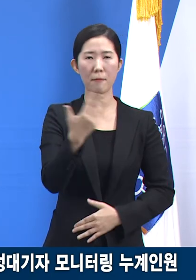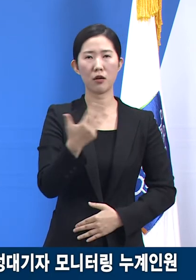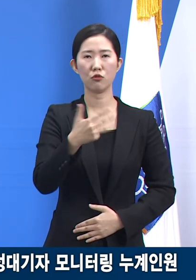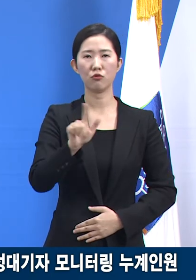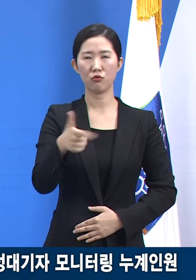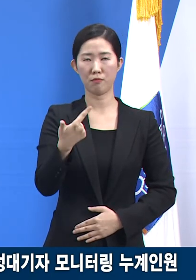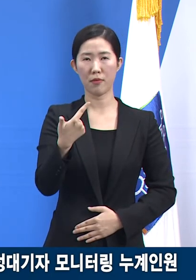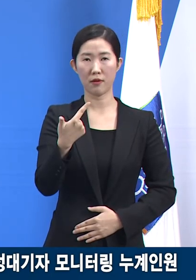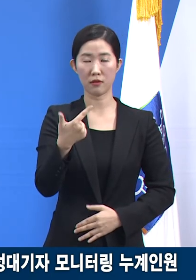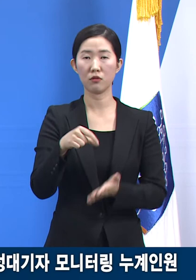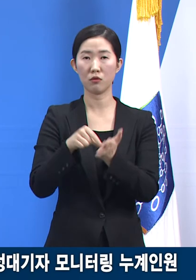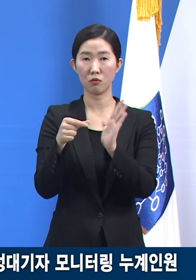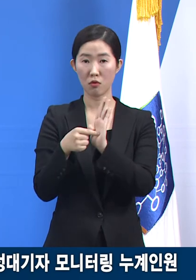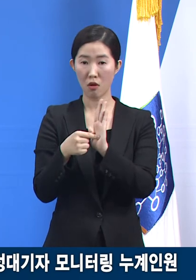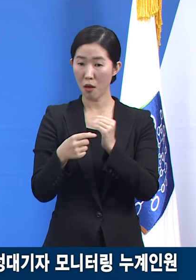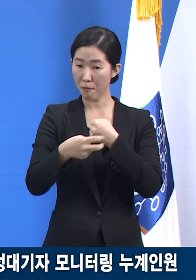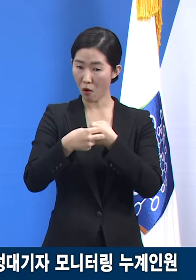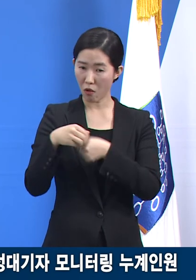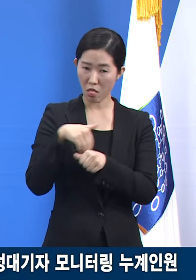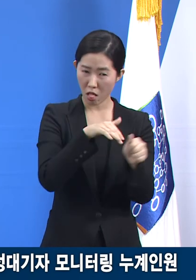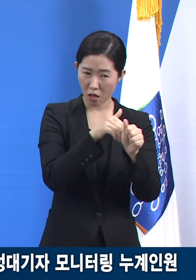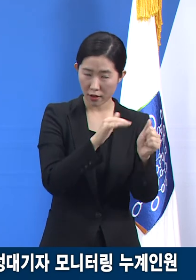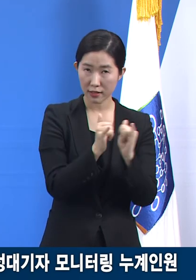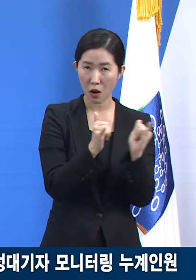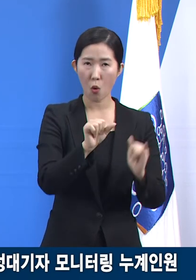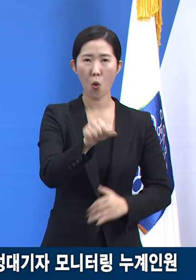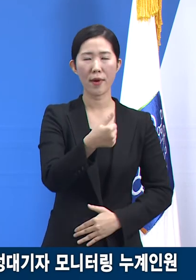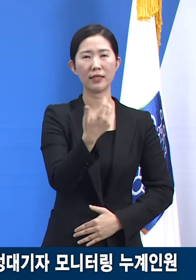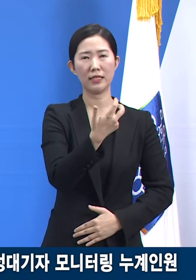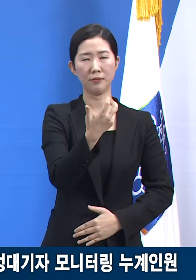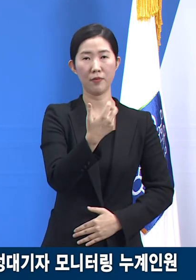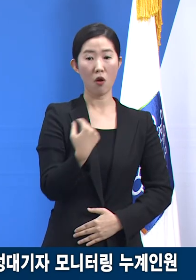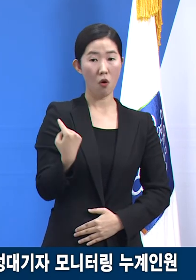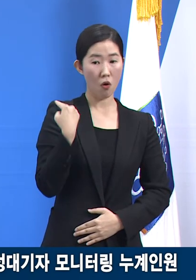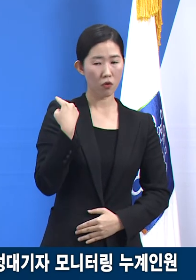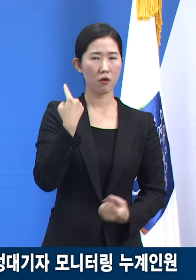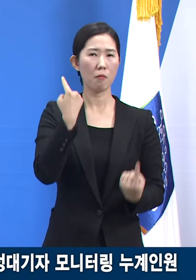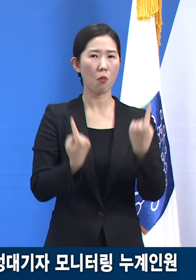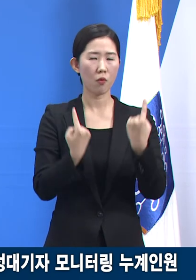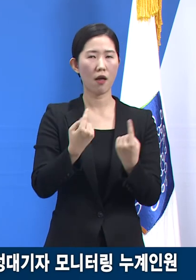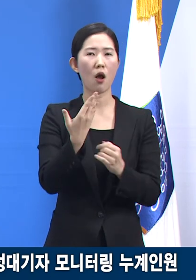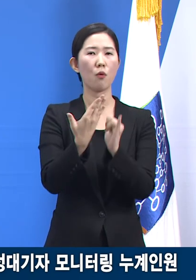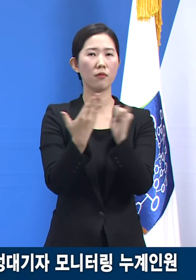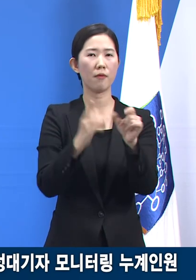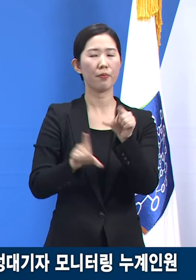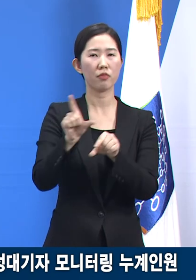병원으로 후송 조치한 인원은 총 570명으로 전일 대비 9명 증가하였습니다.